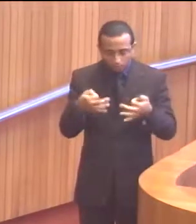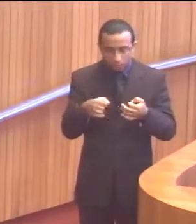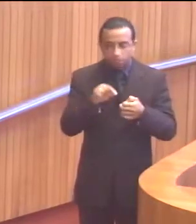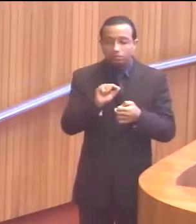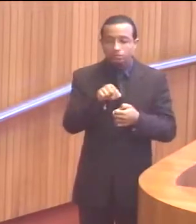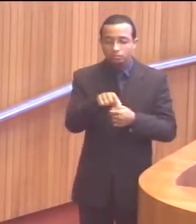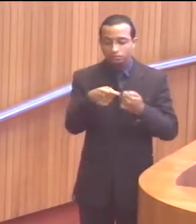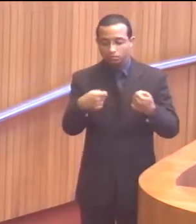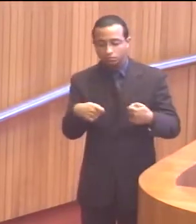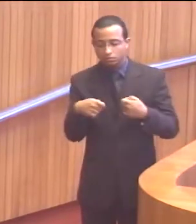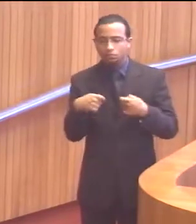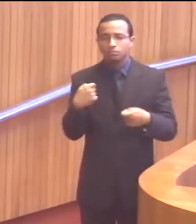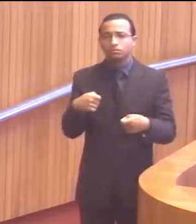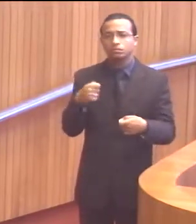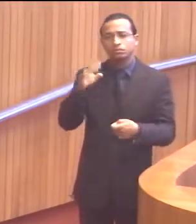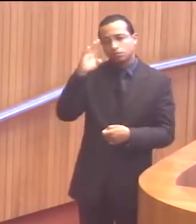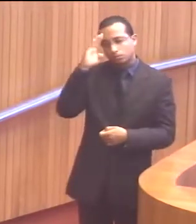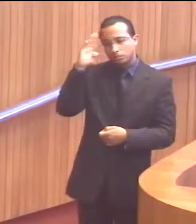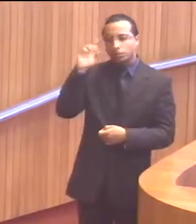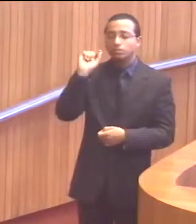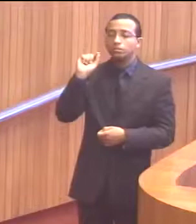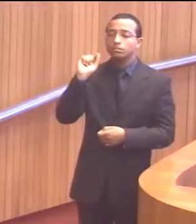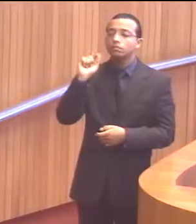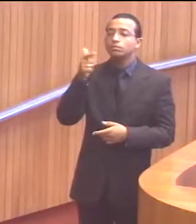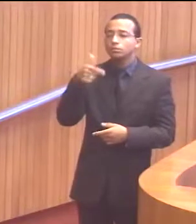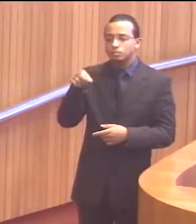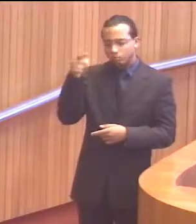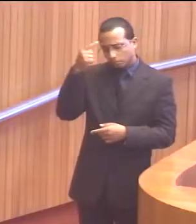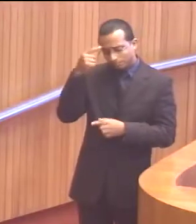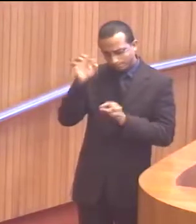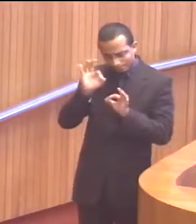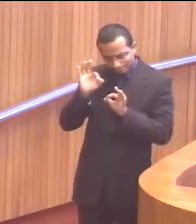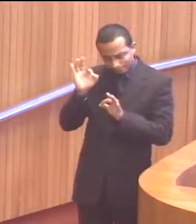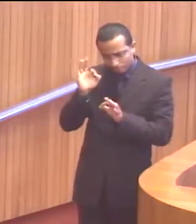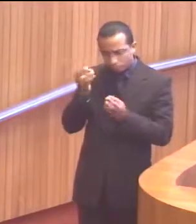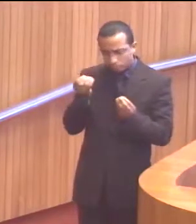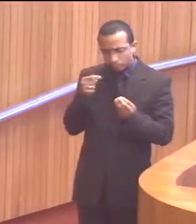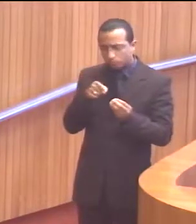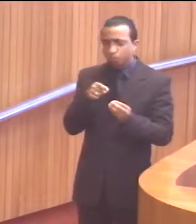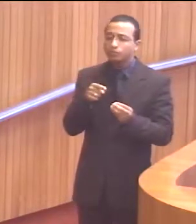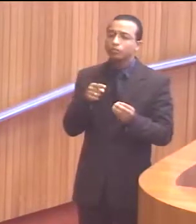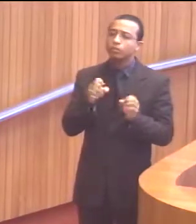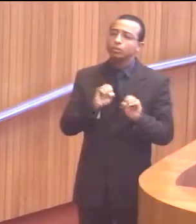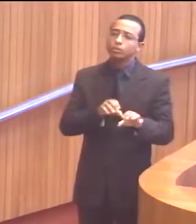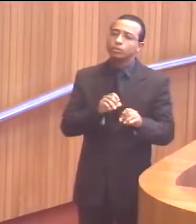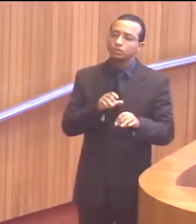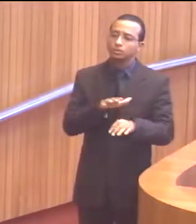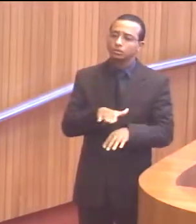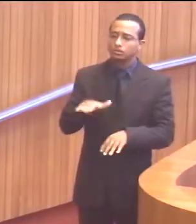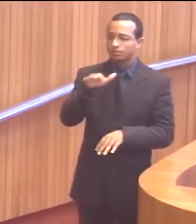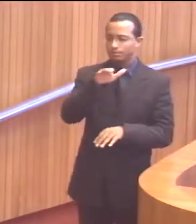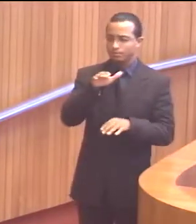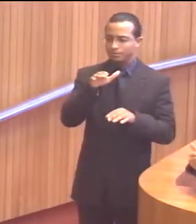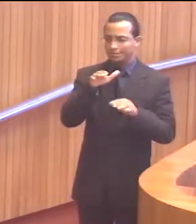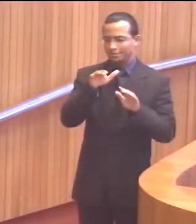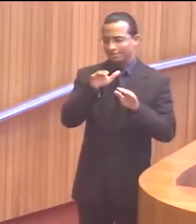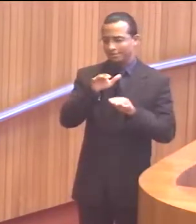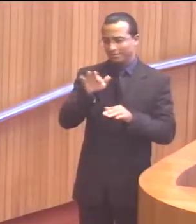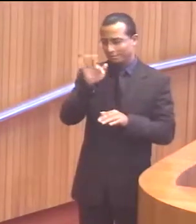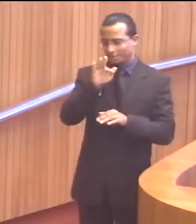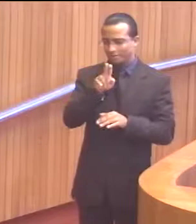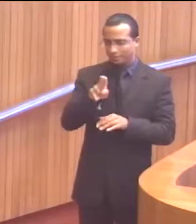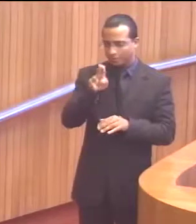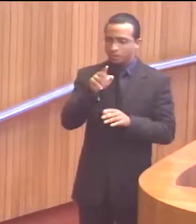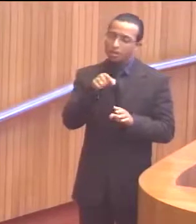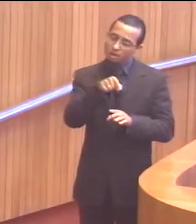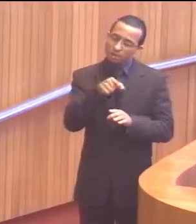preciso repensar a prioridade do ensino superior e, ao meu ver, a prioridade tem que ser a UEMA e não